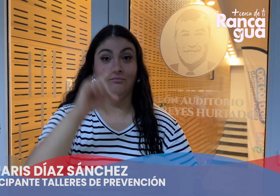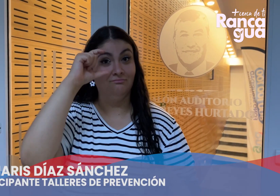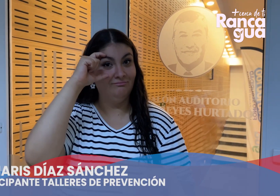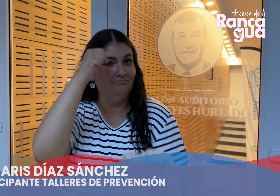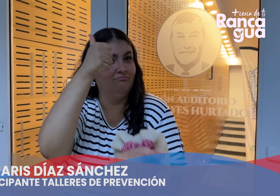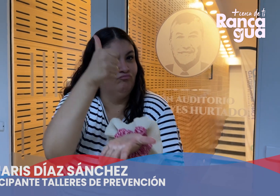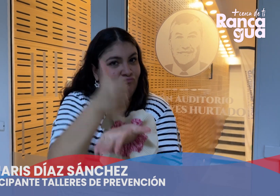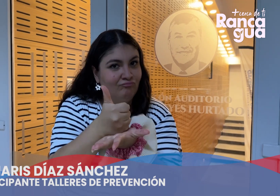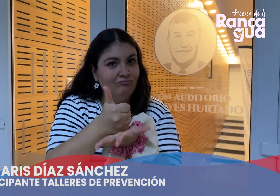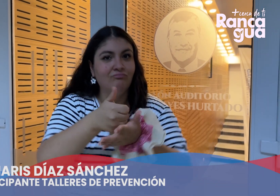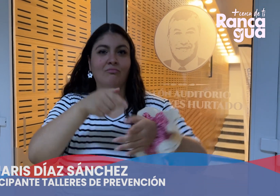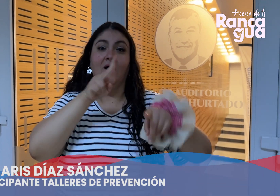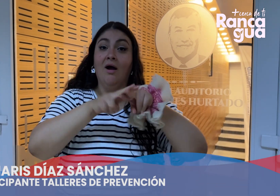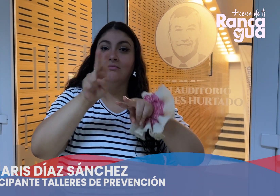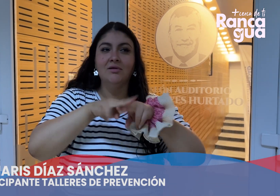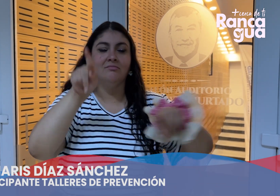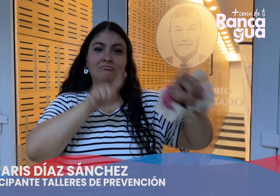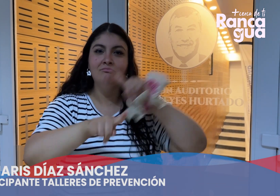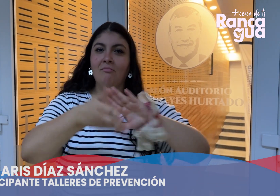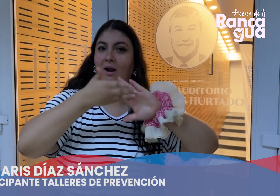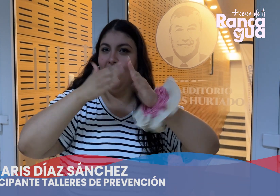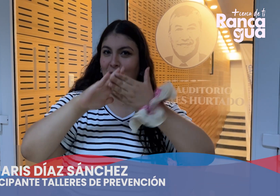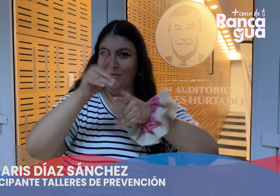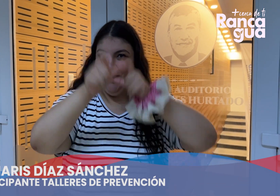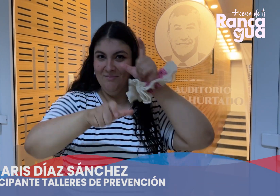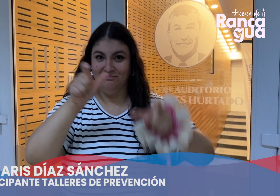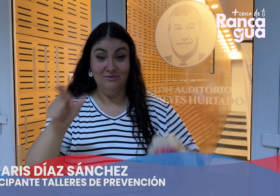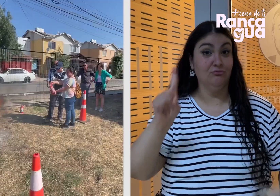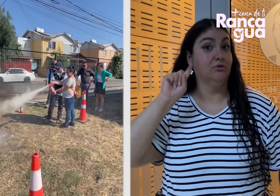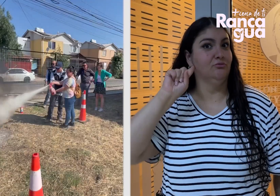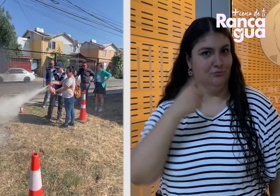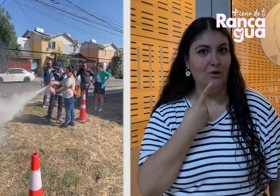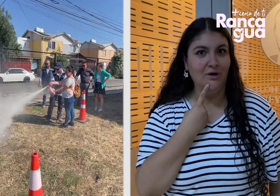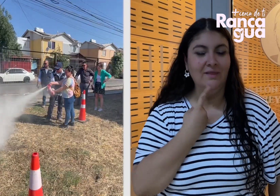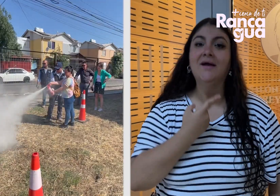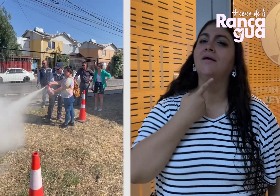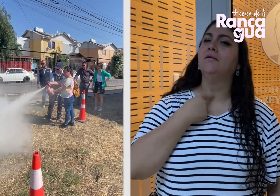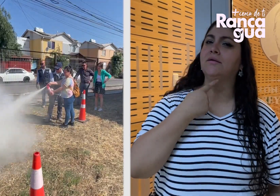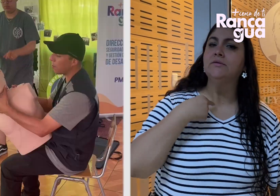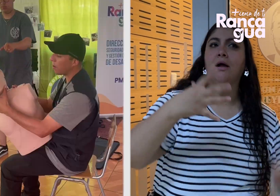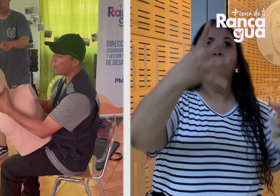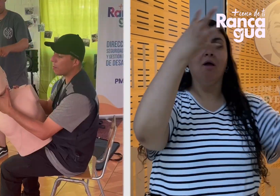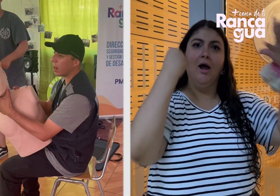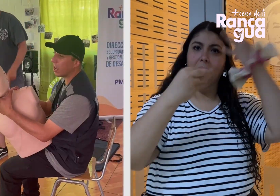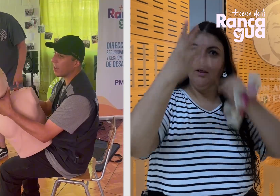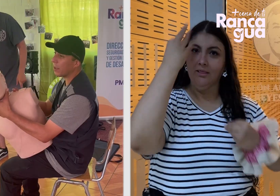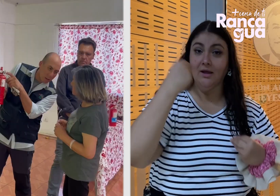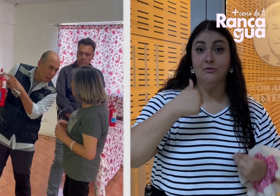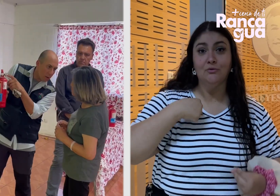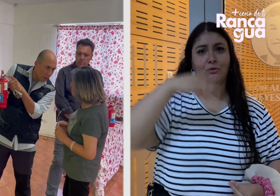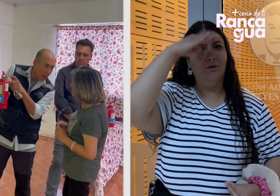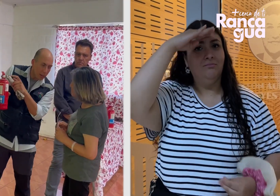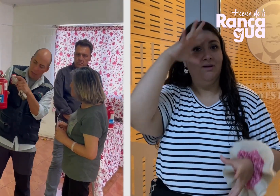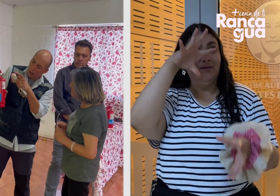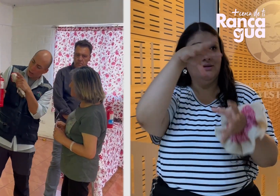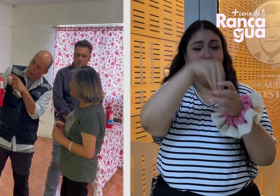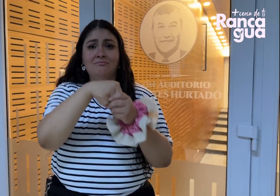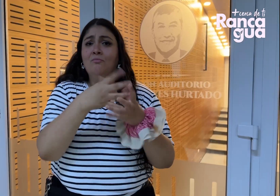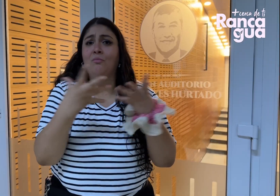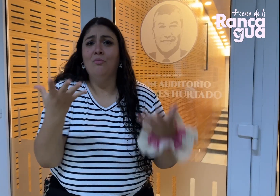agradecer a nuestro alcalde Juan Ramón por todas las gestiones también que ha hecho a través de la comunidad sorda. La verdad es que es muy interesante el ver